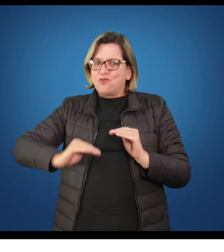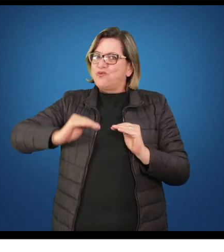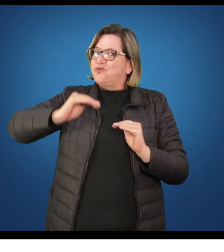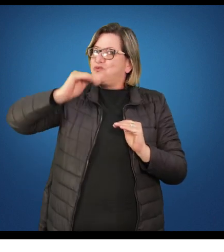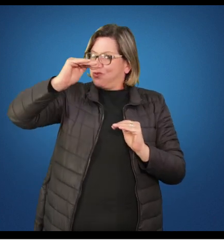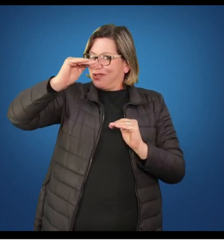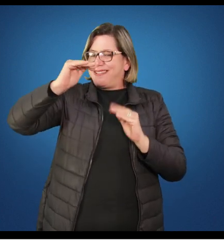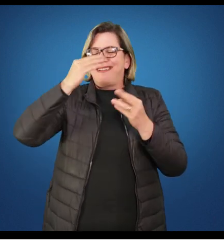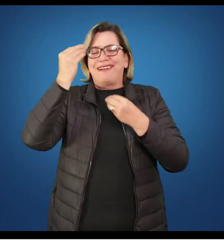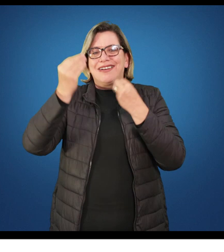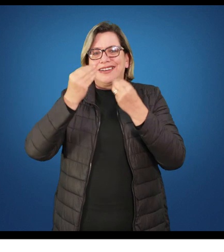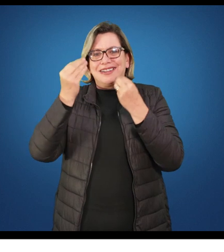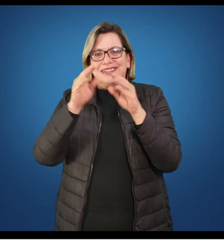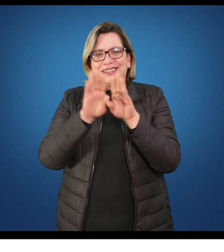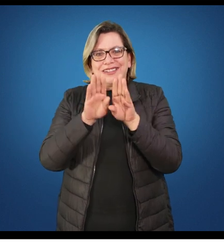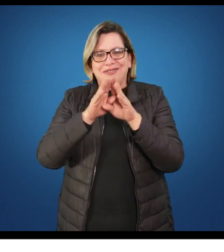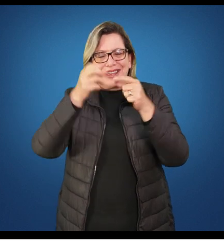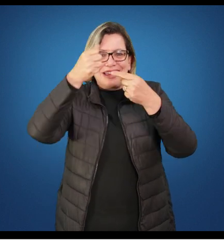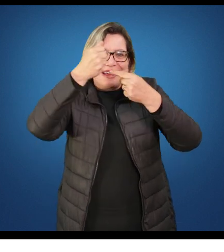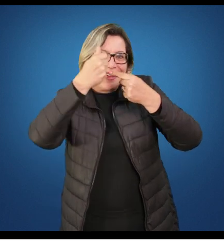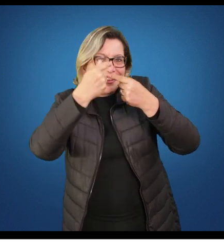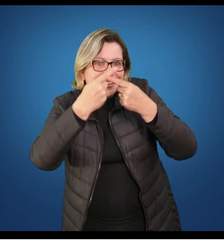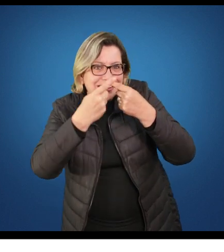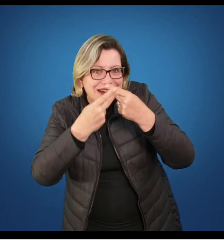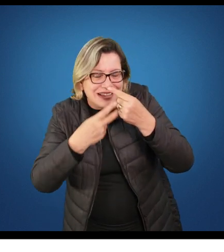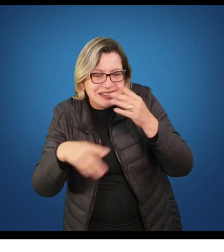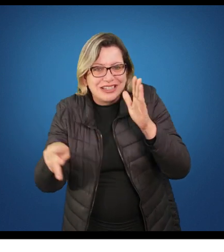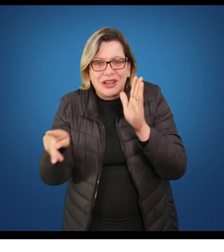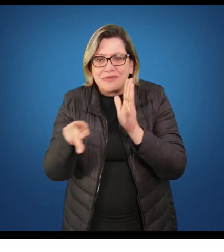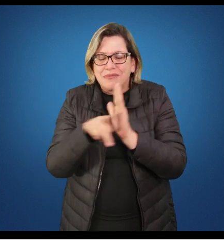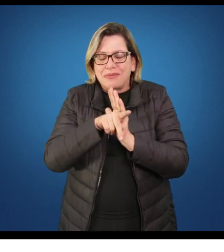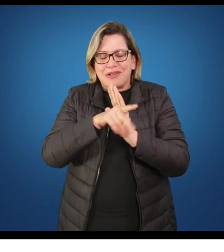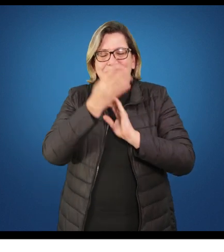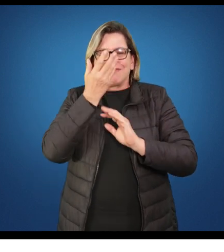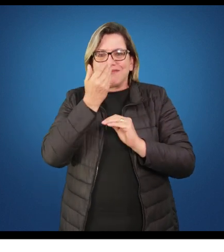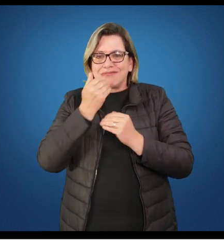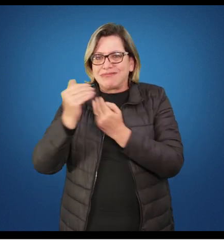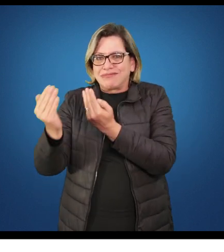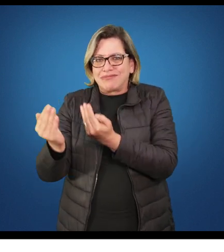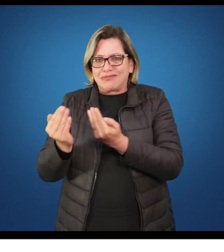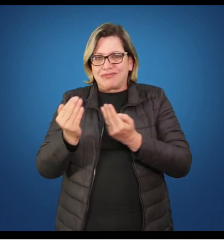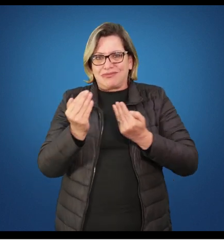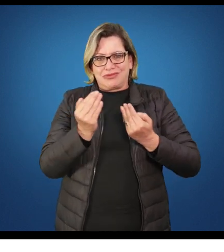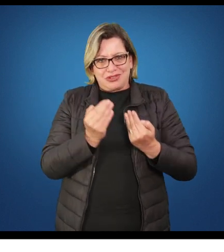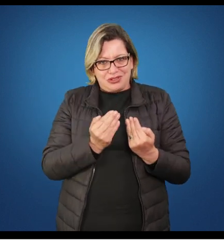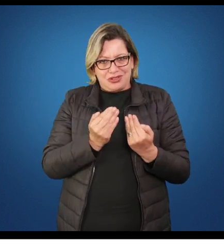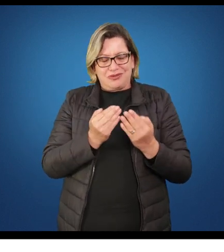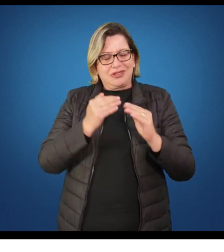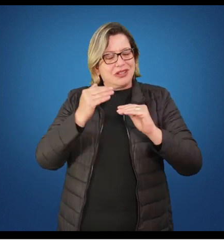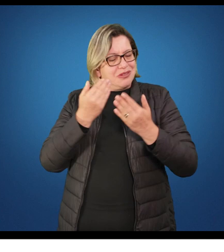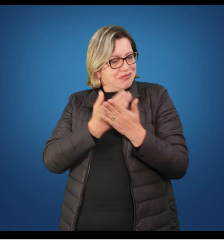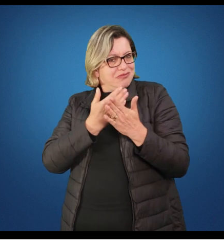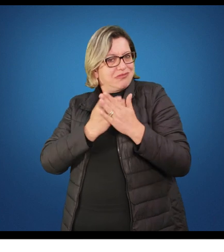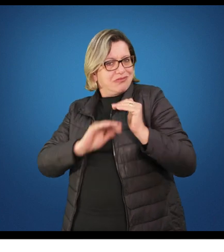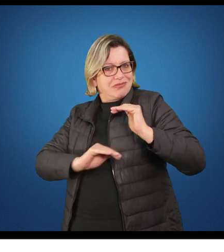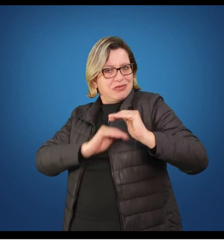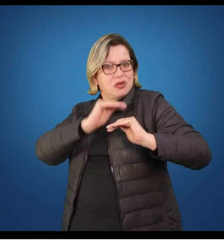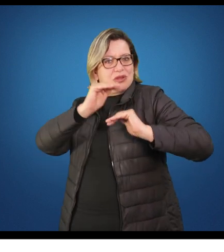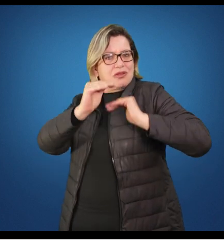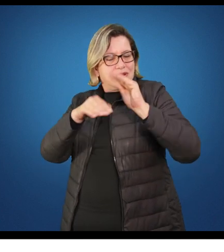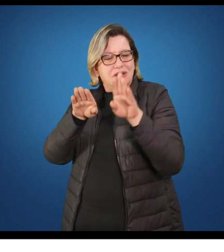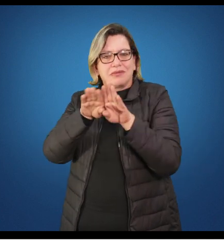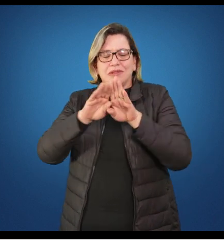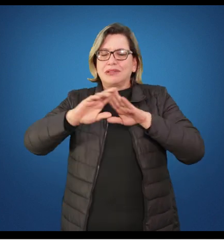do desenvolvimento e das características da criança e do adolescente do ponto de vista dos estudos do desenvolvimento e da